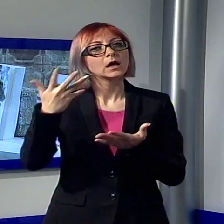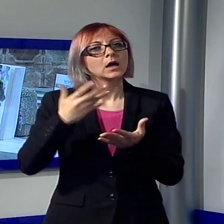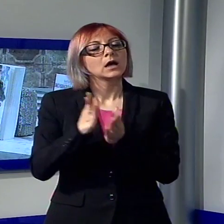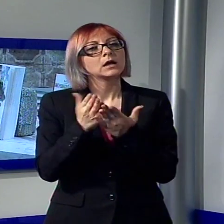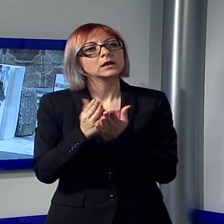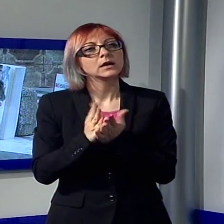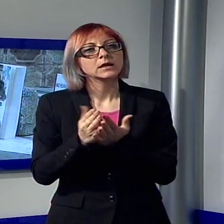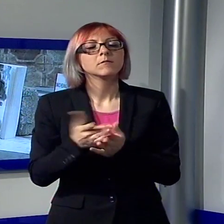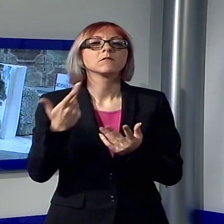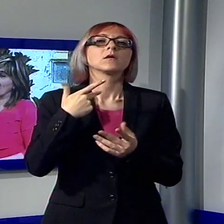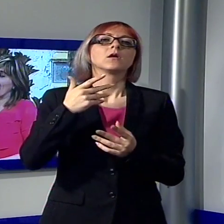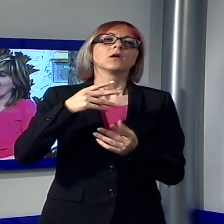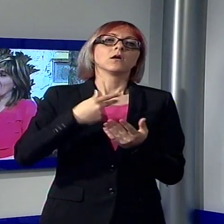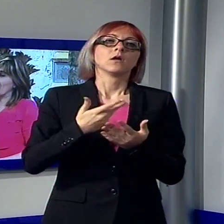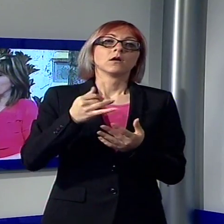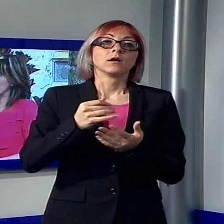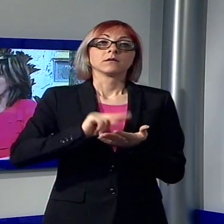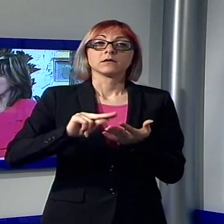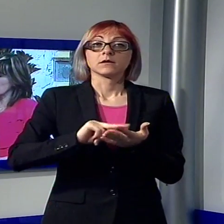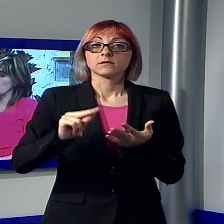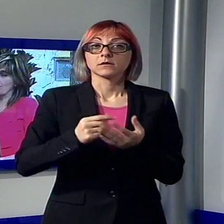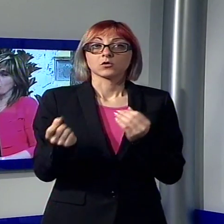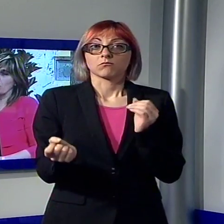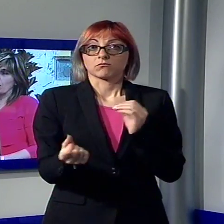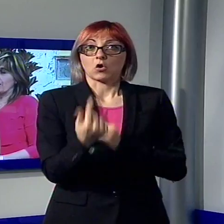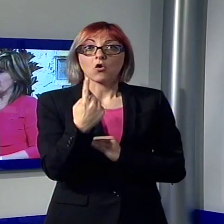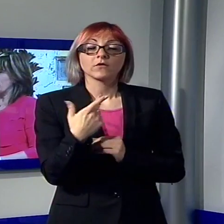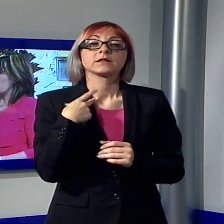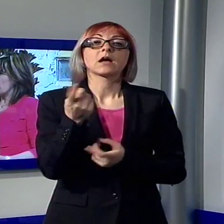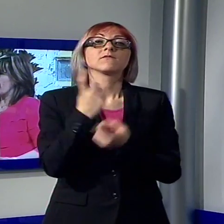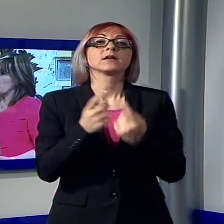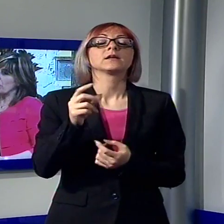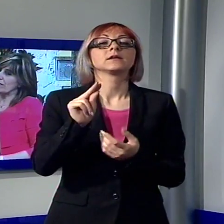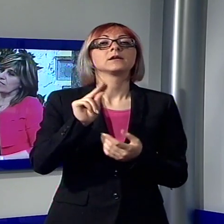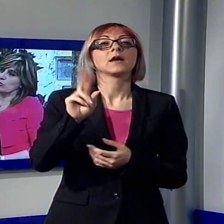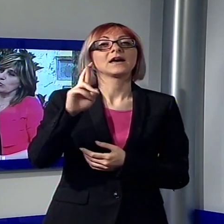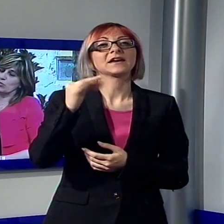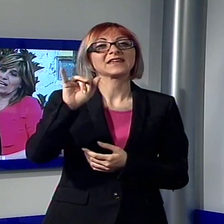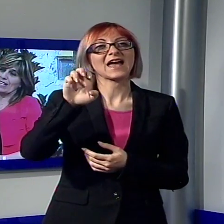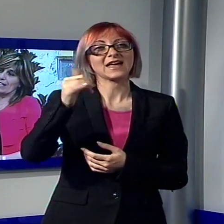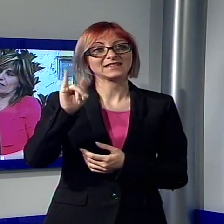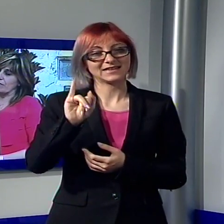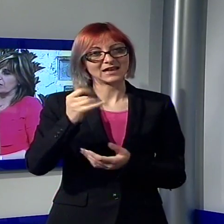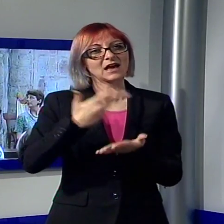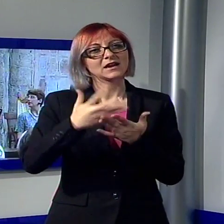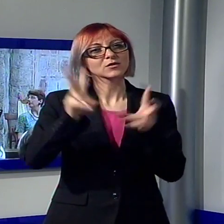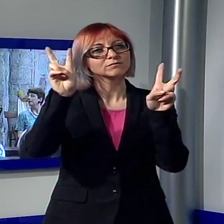Emiliano Angelucci, 19 anni, di Rieti, con il racconto Il viaggio di Tito. Per quanto riguarda la sezione